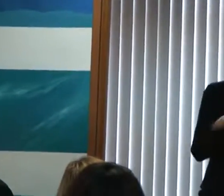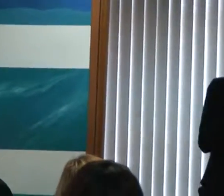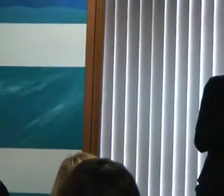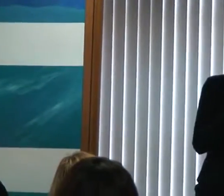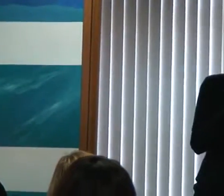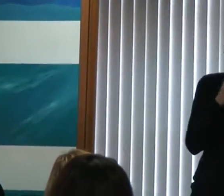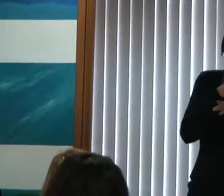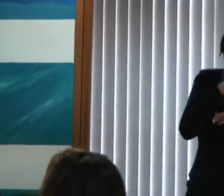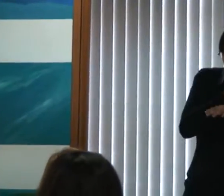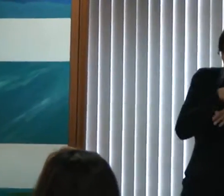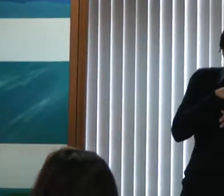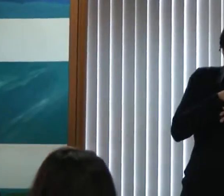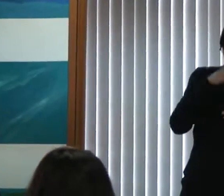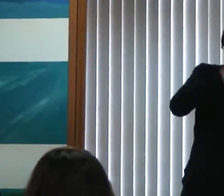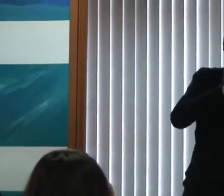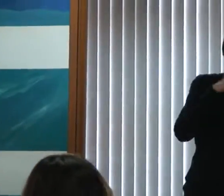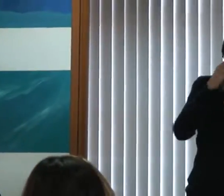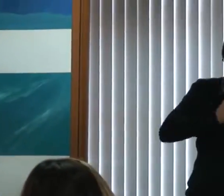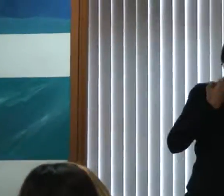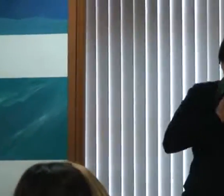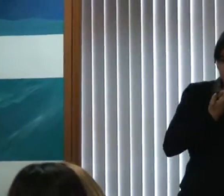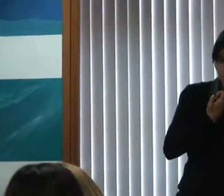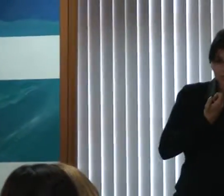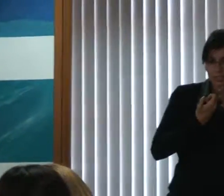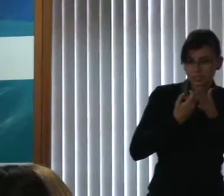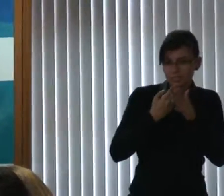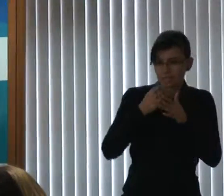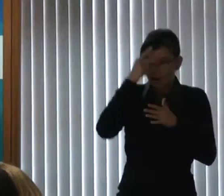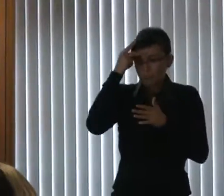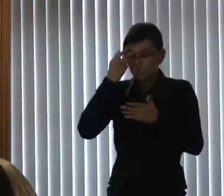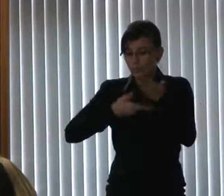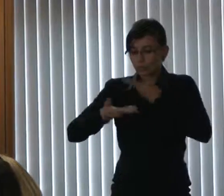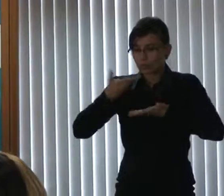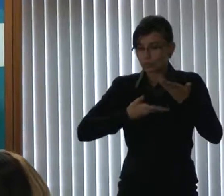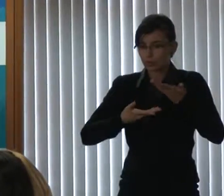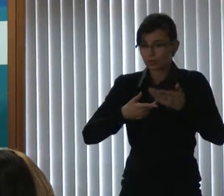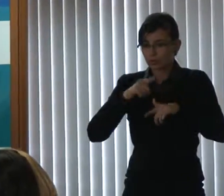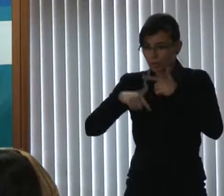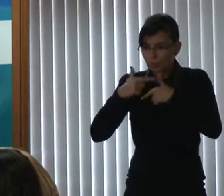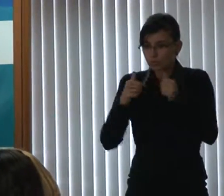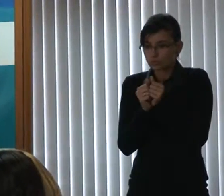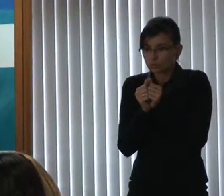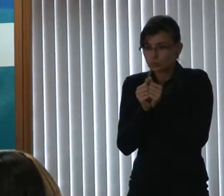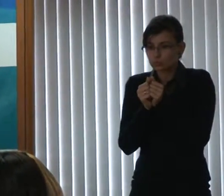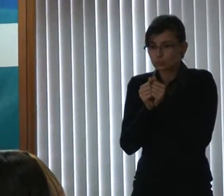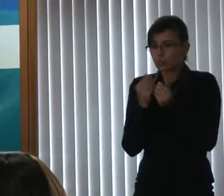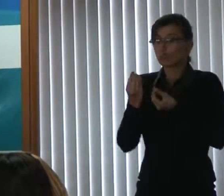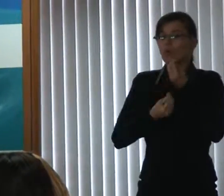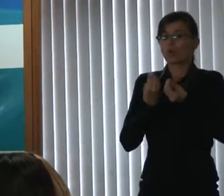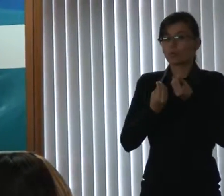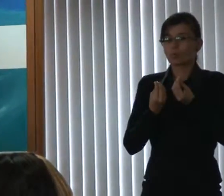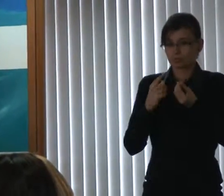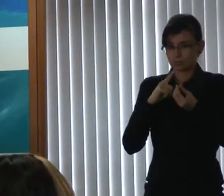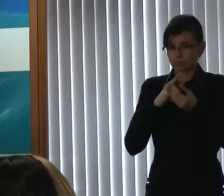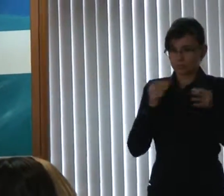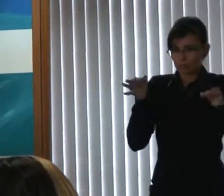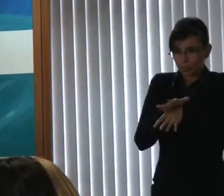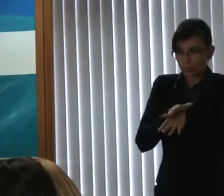E essa empresa preparou os funcionários, não só na sua parte de arquitetura,